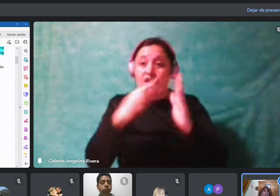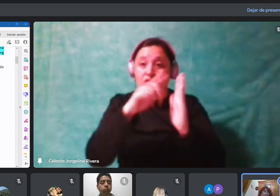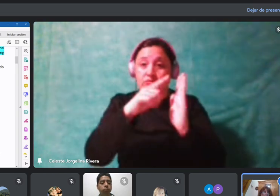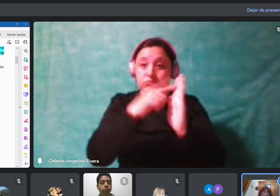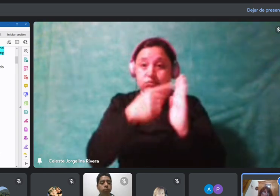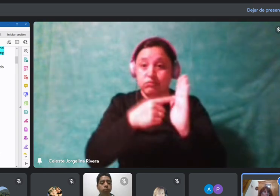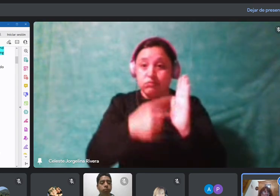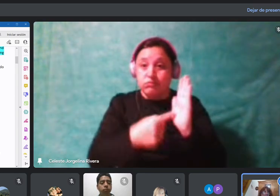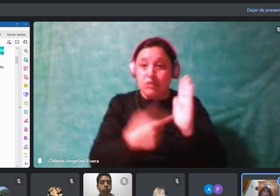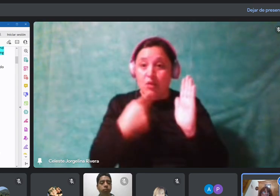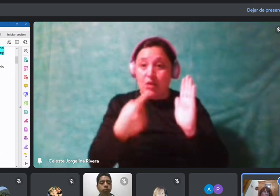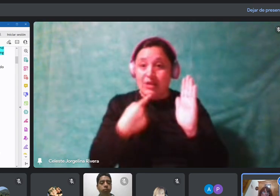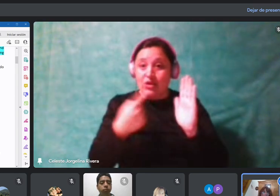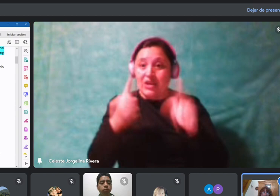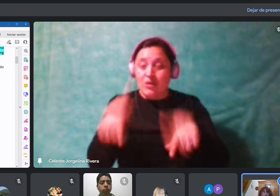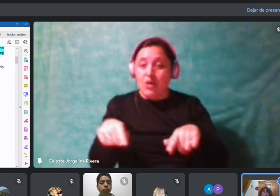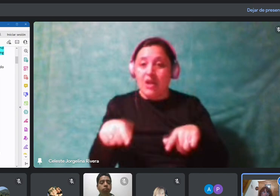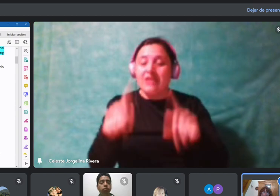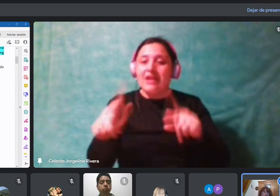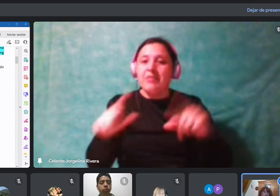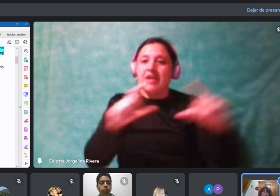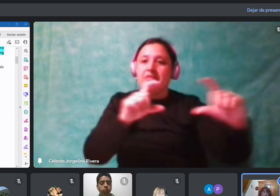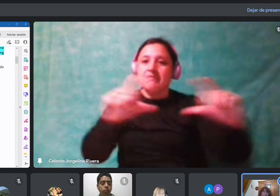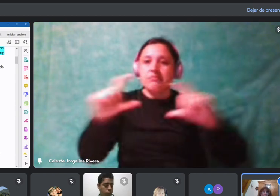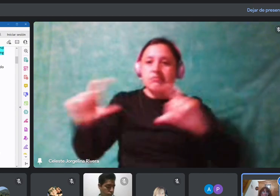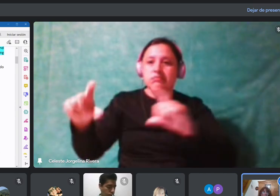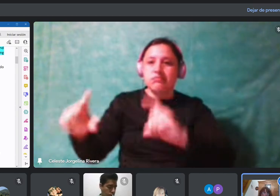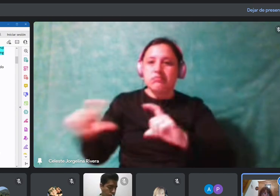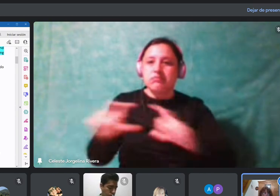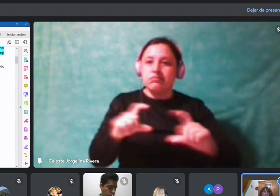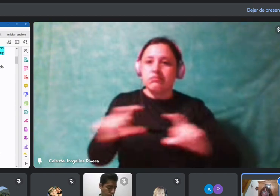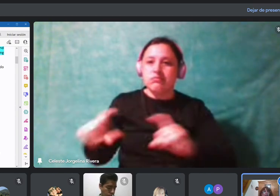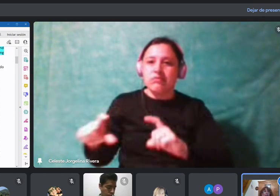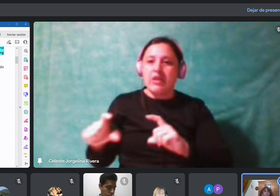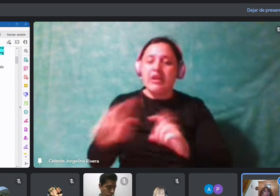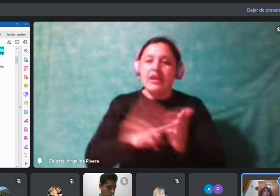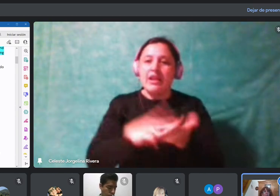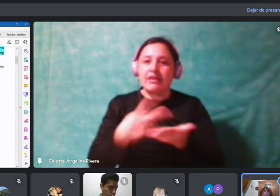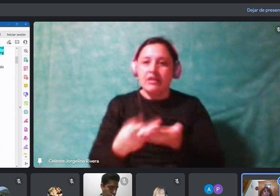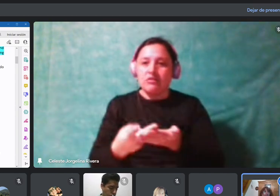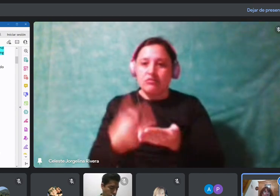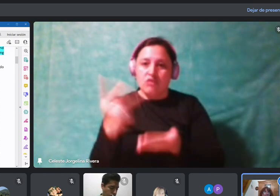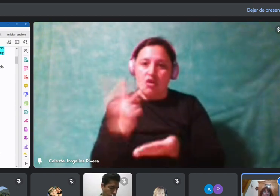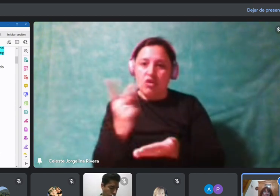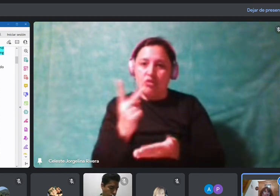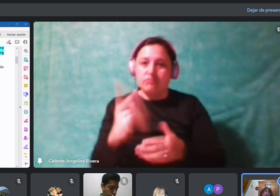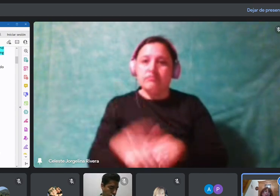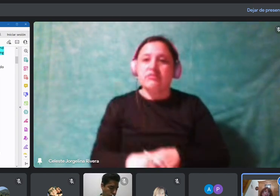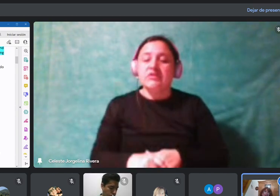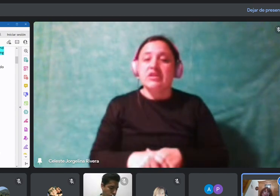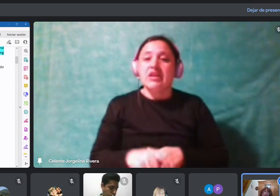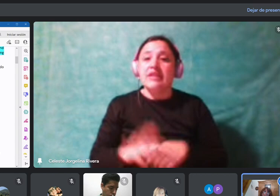la separación en bloques y la traducción. ¿Sí? Entonces, la próxima práctica